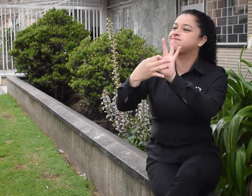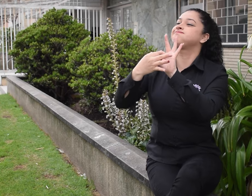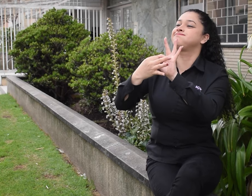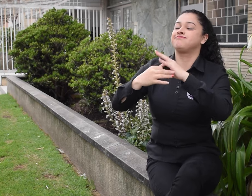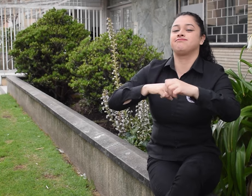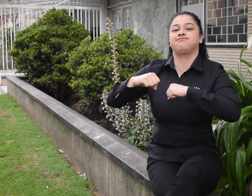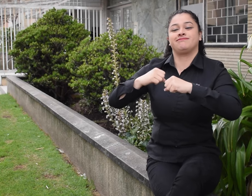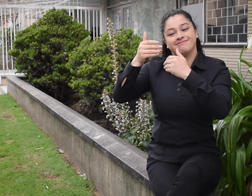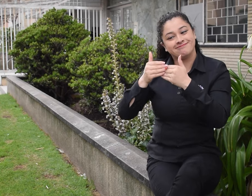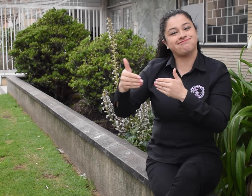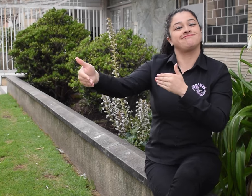nuevos gobernantes.